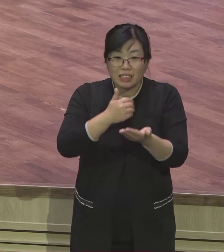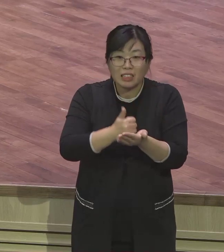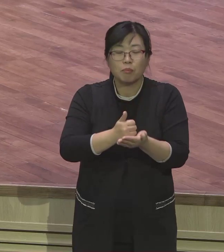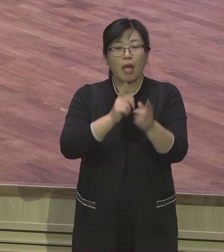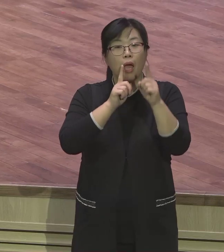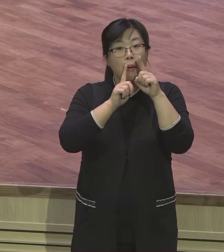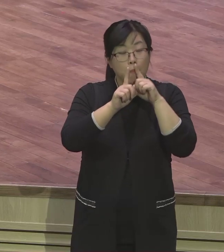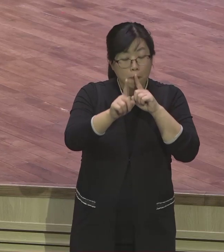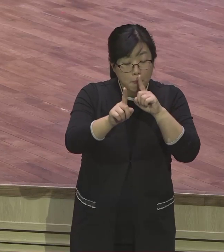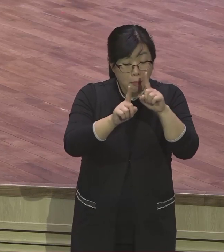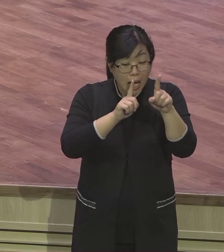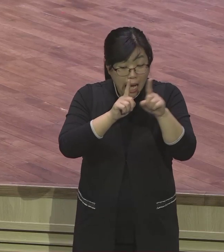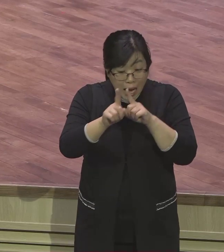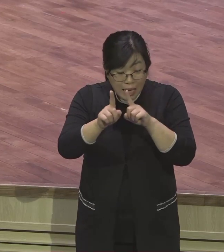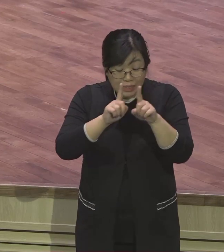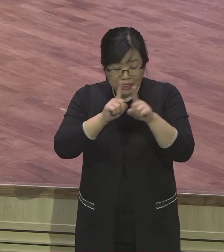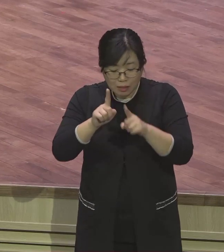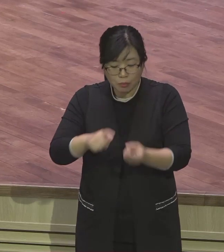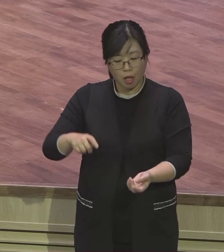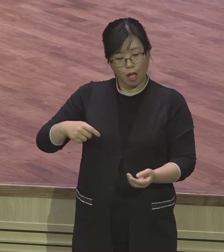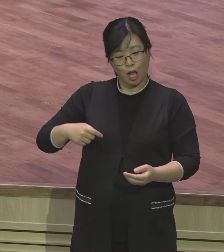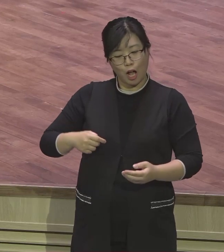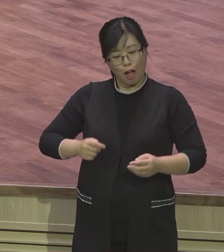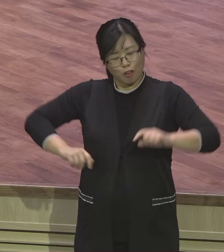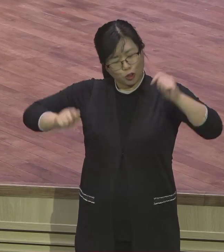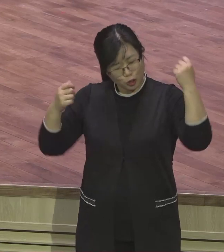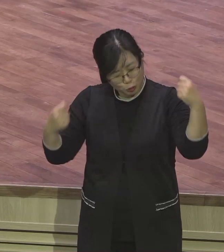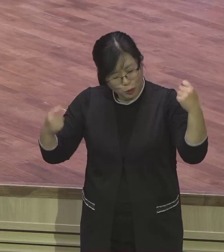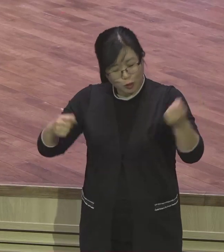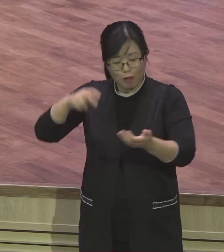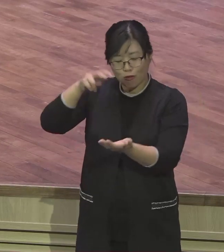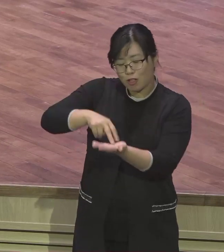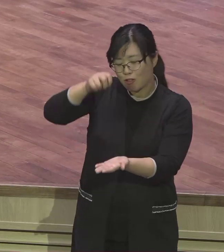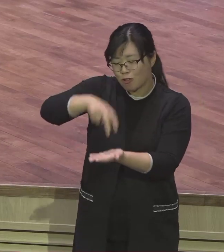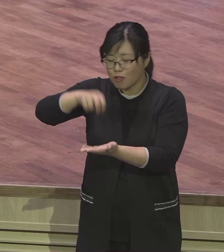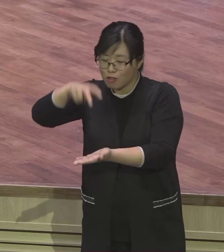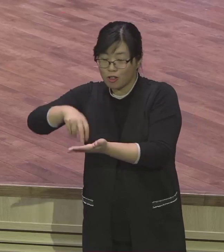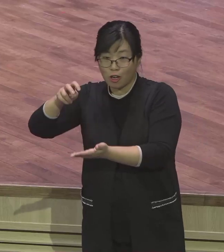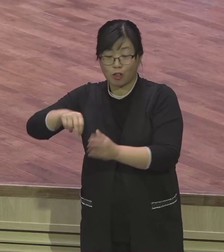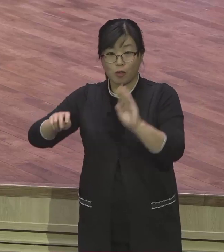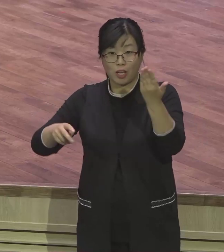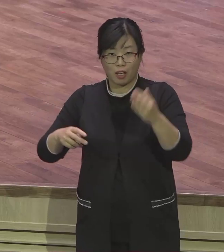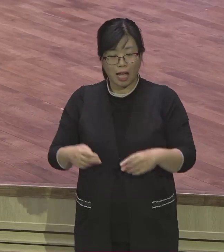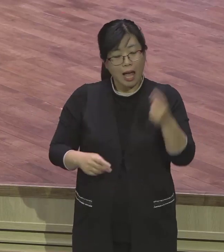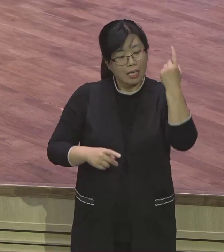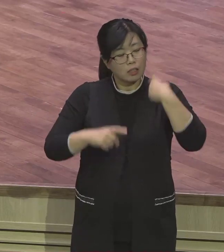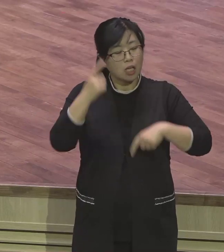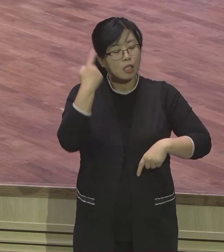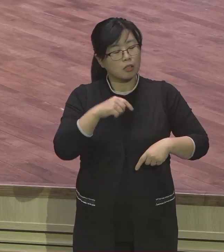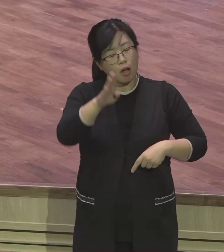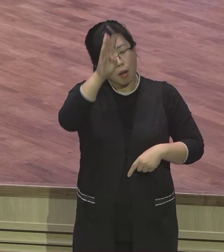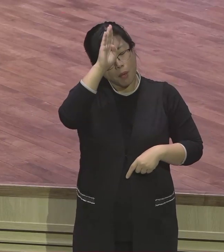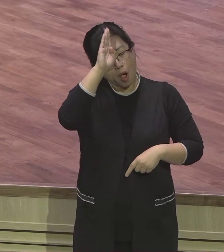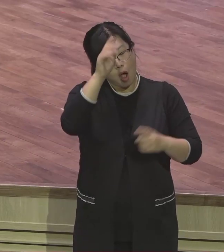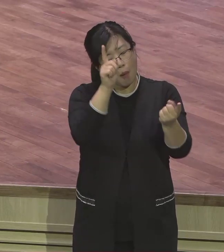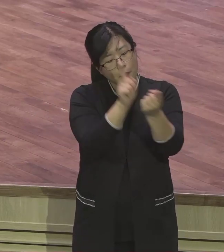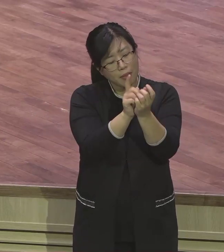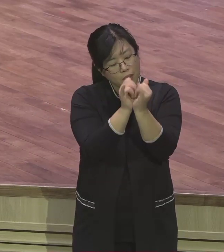다시 한 번 말씀드립니다. 복음은 상처입은 자를 뭐요? 기쁘게 하고 잔송하게